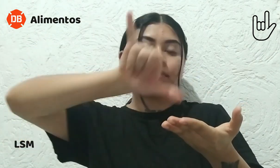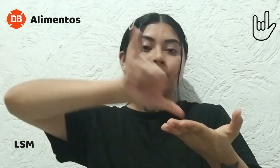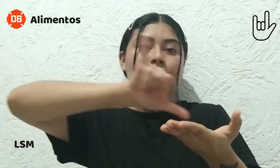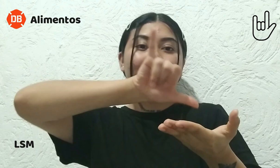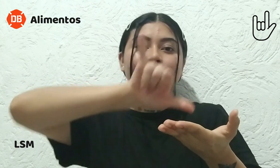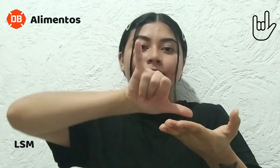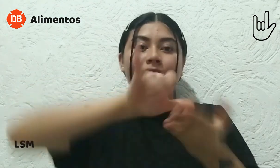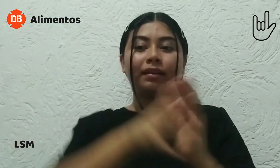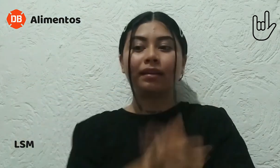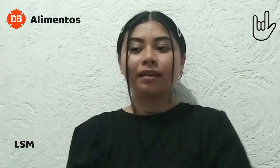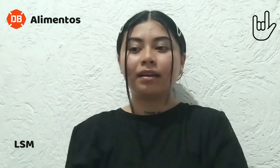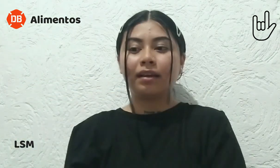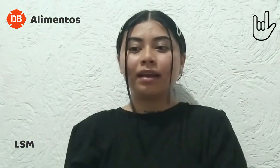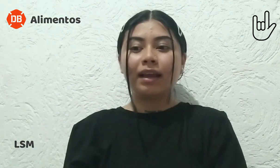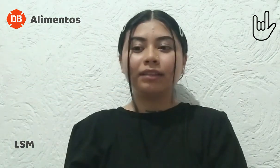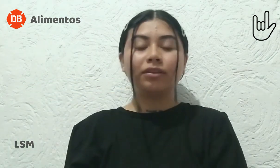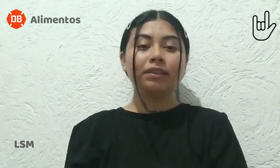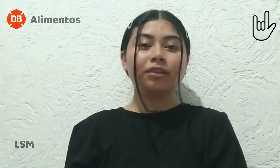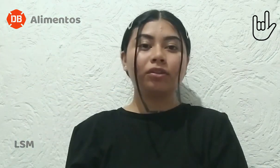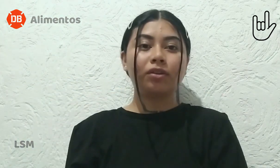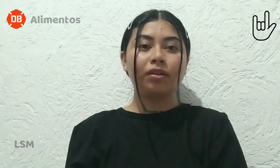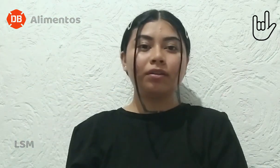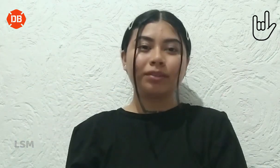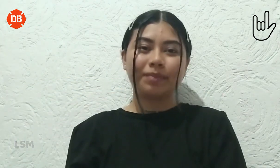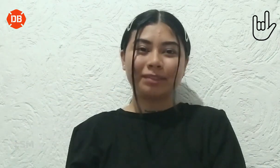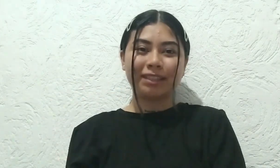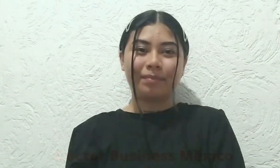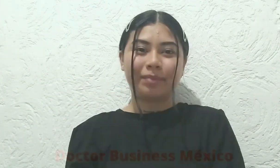Aceite. Esto ha sido todo. Nos vemos en la próxima.